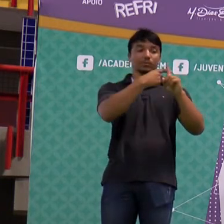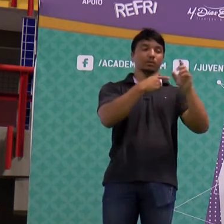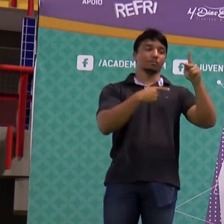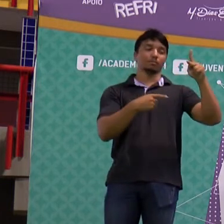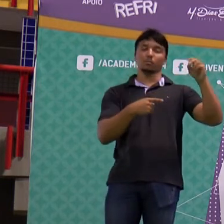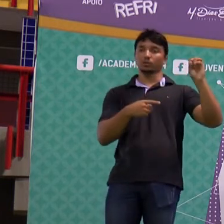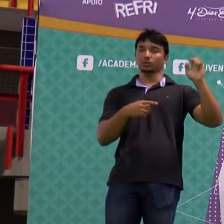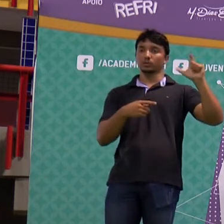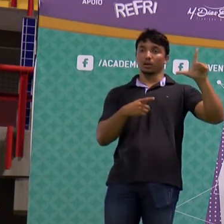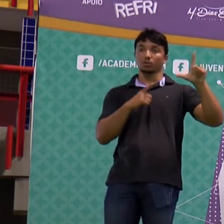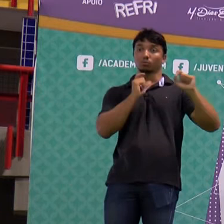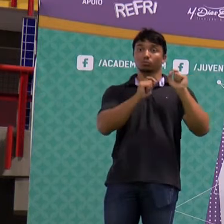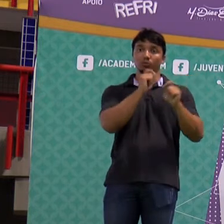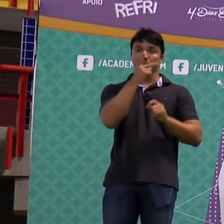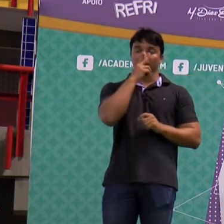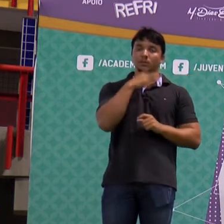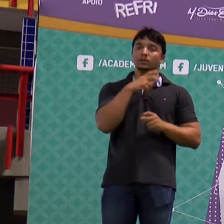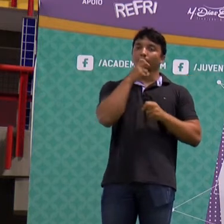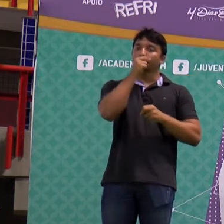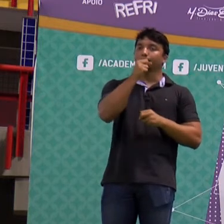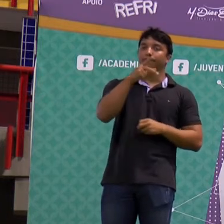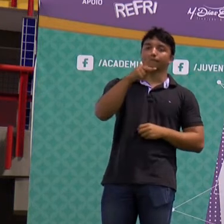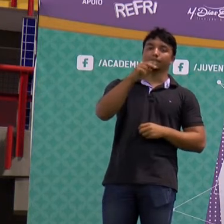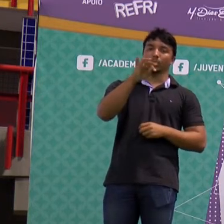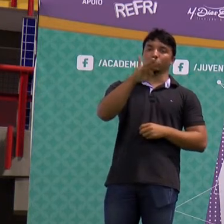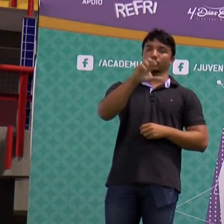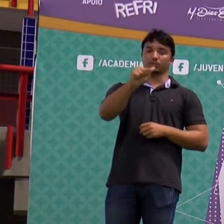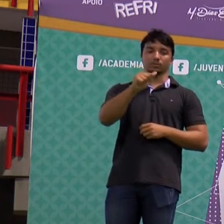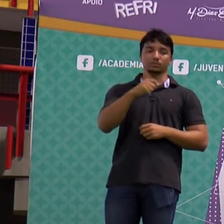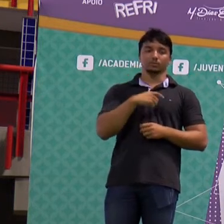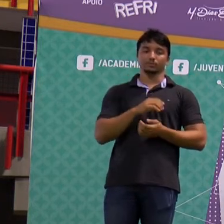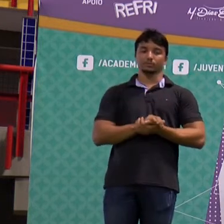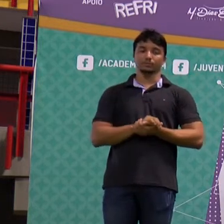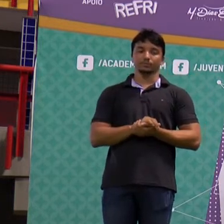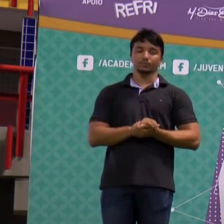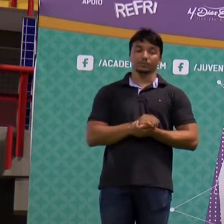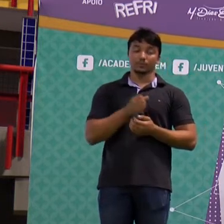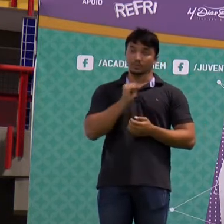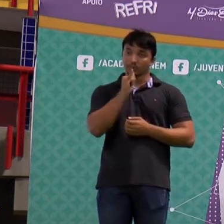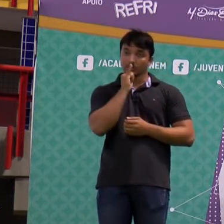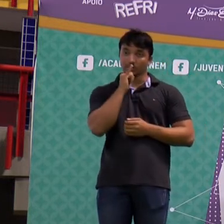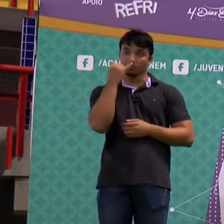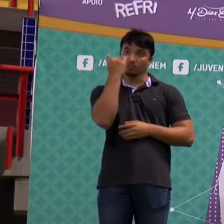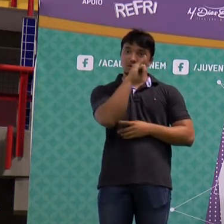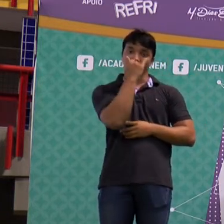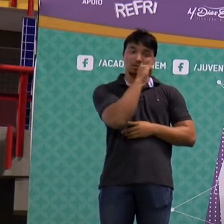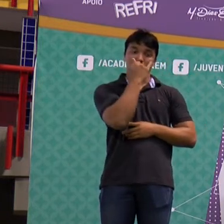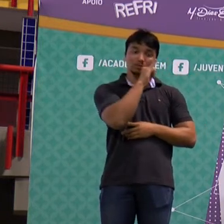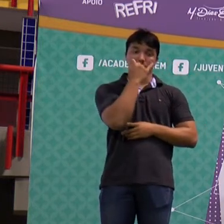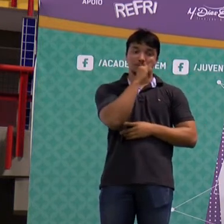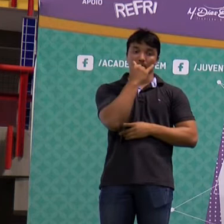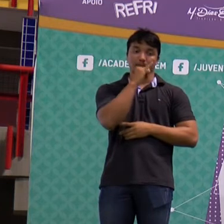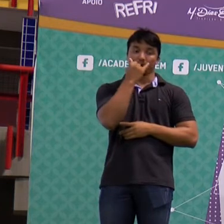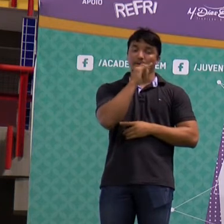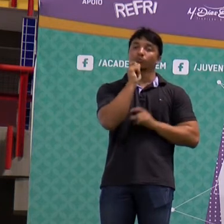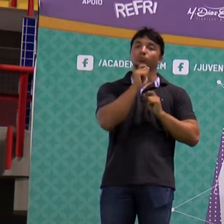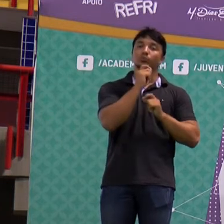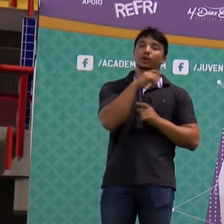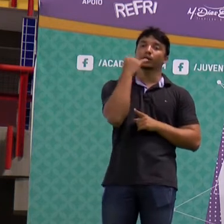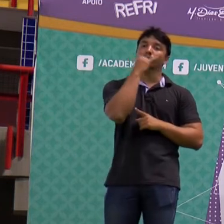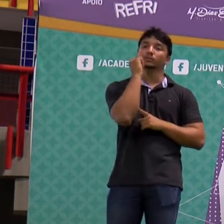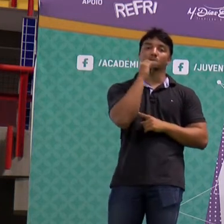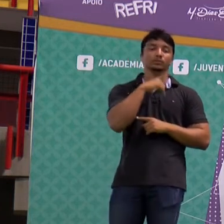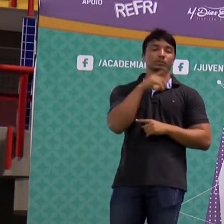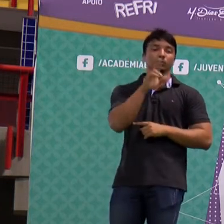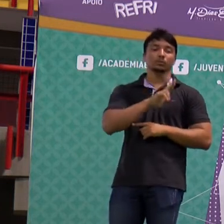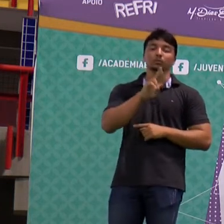essa energia mecânica é a potência vezes tempo. Quando eu tenho uma questão de energia elétrica, ora, essa energia elétrica ela vai ser usada em